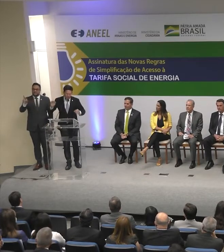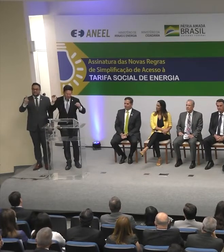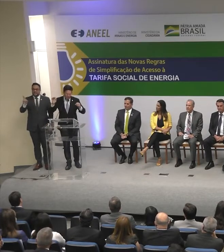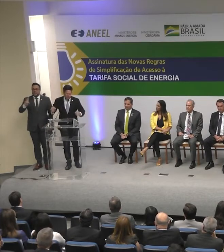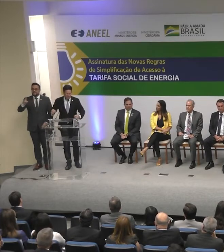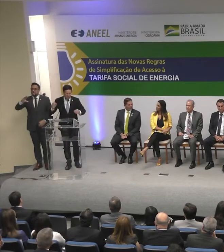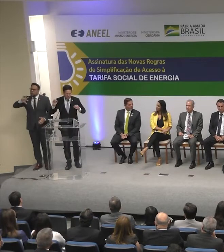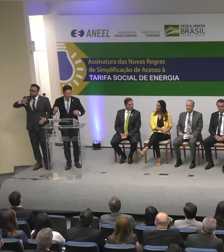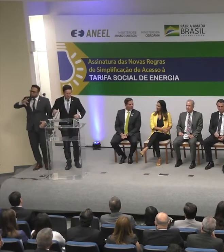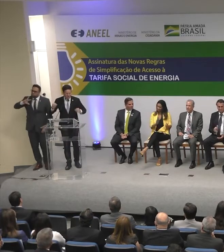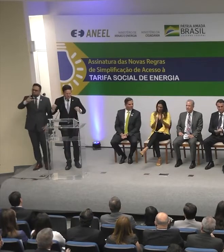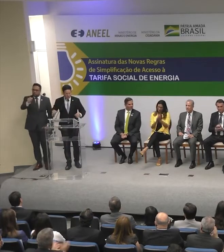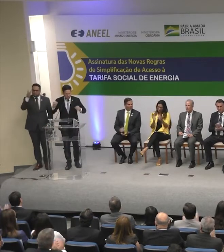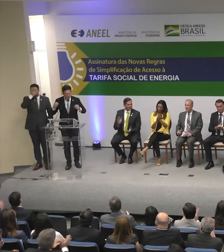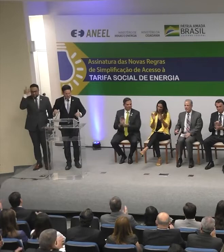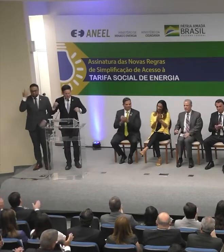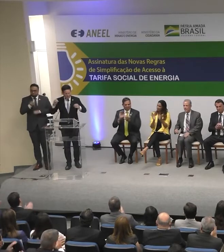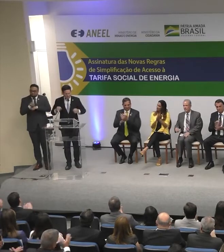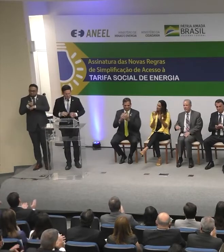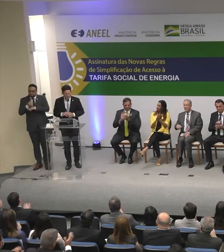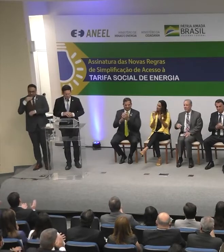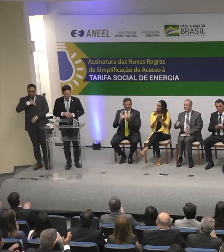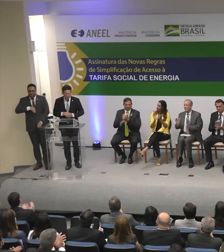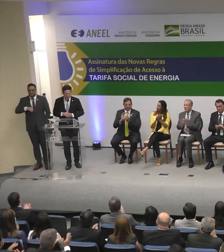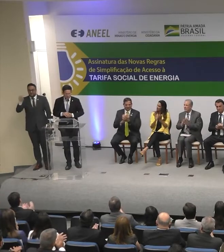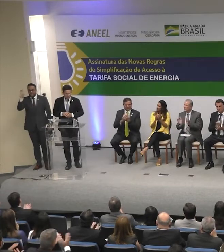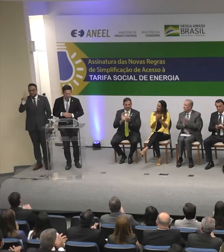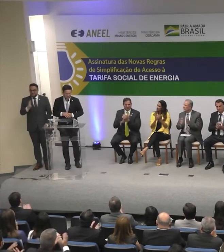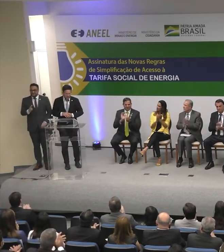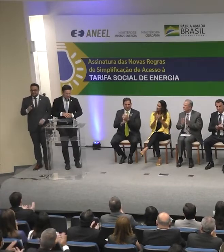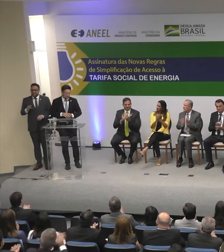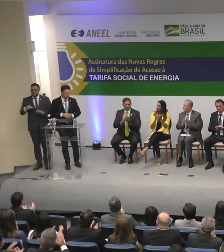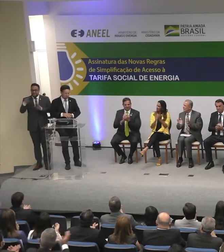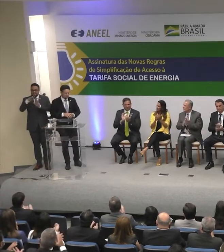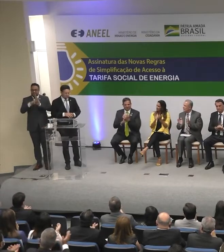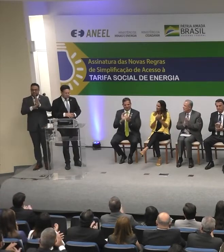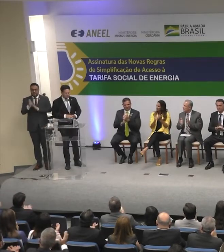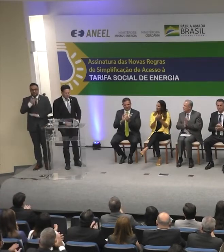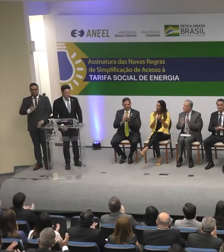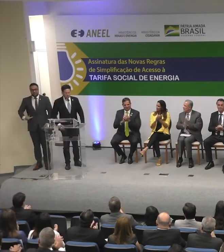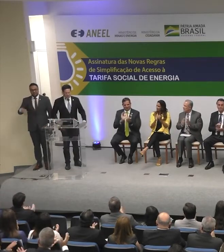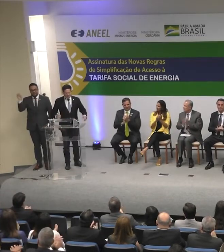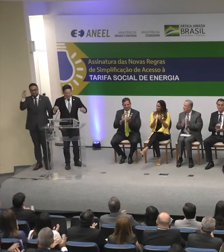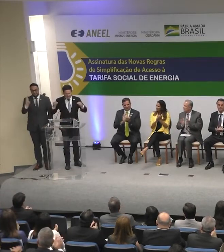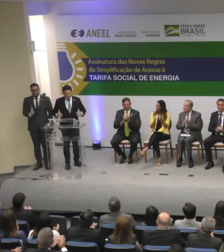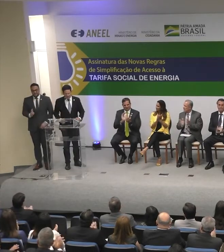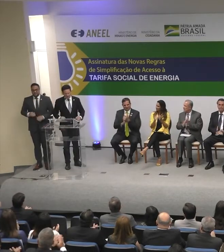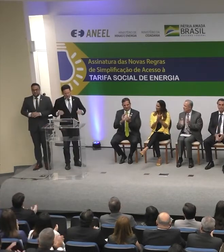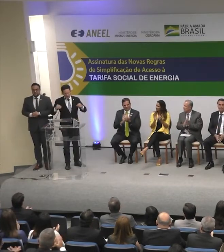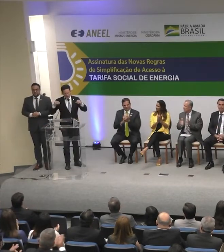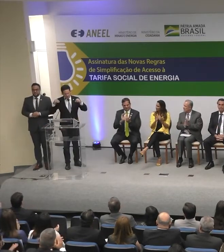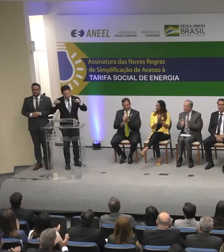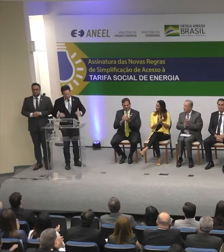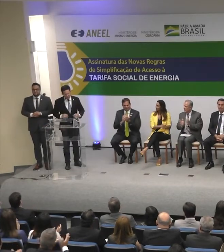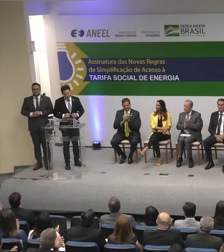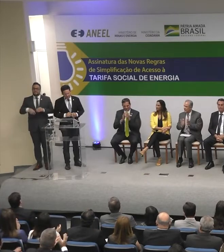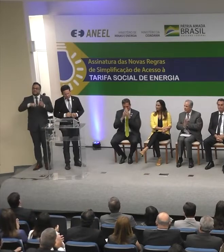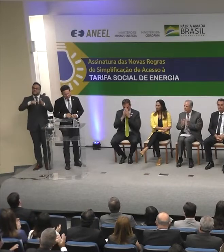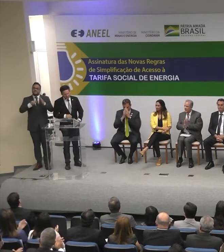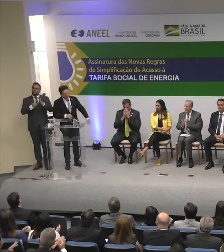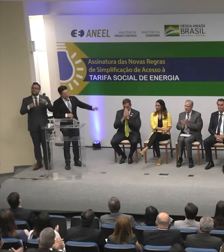todos os beneficiários do Auxílio Brasil no nosso país. Isso é demonstração